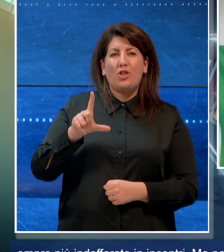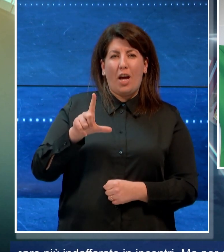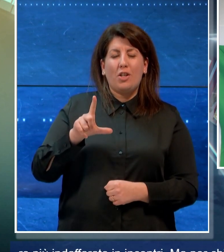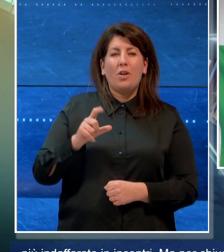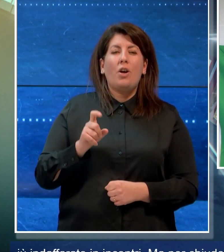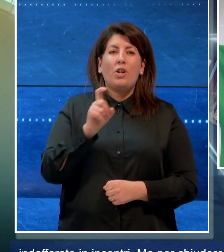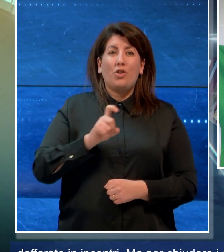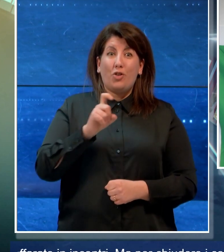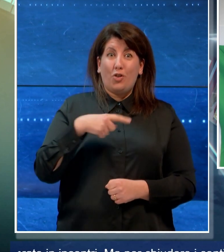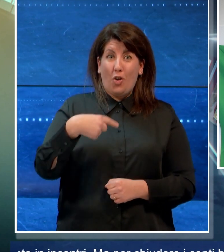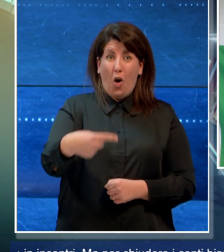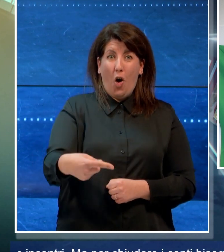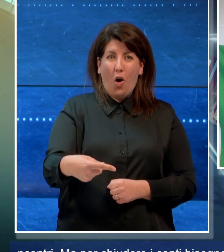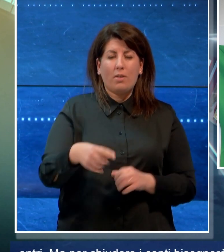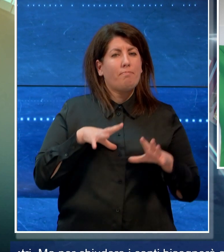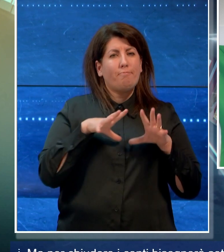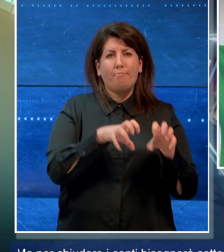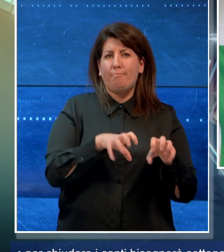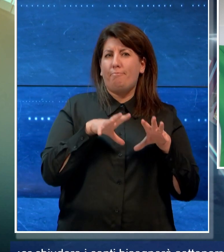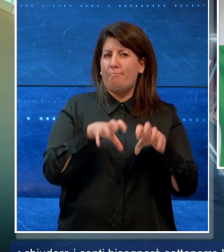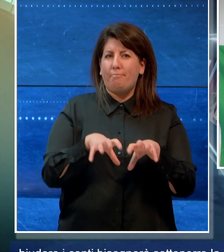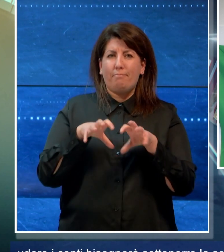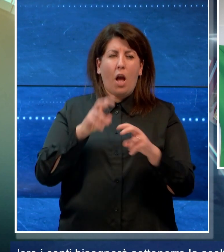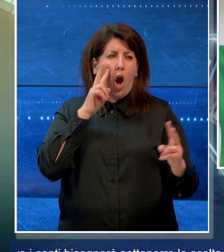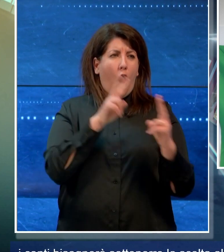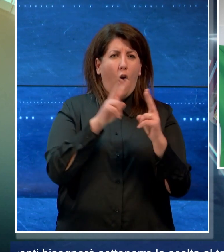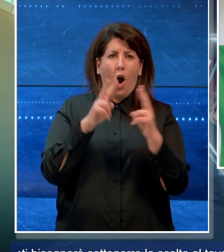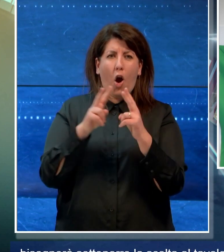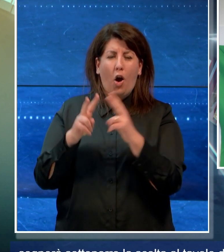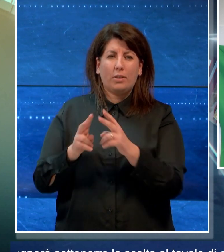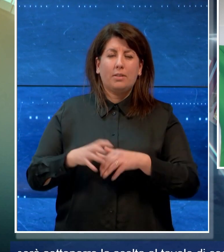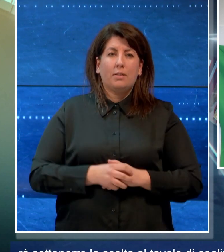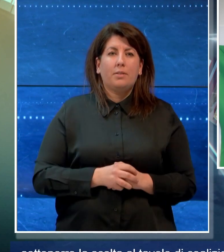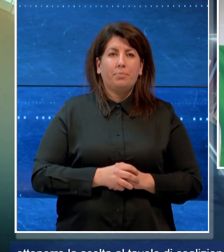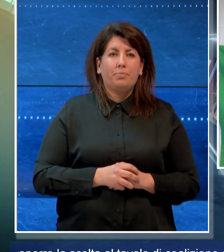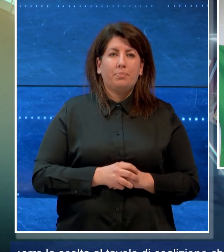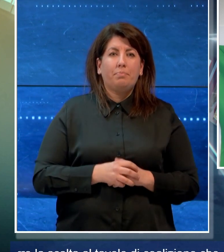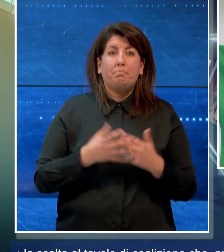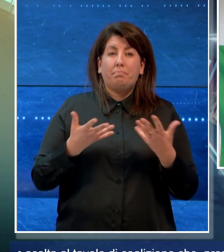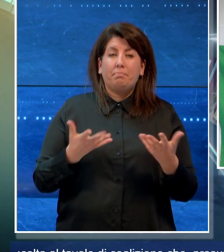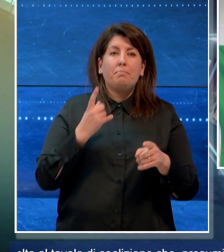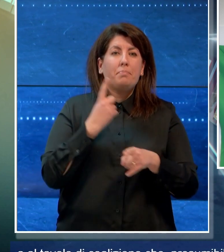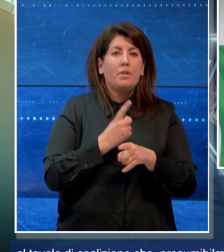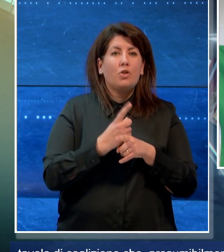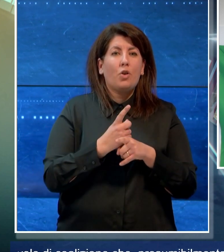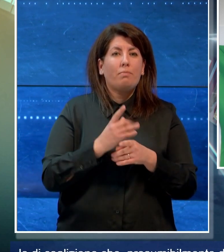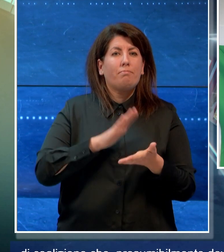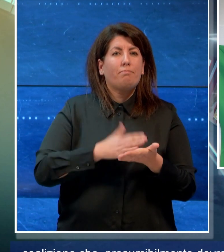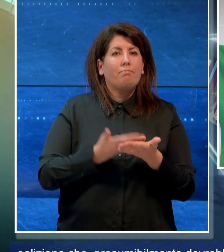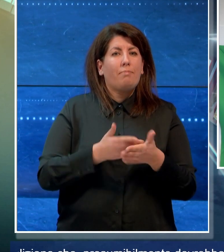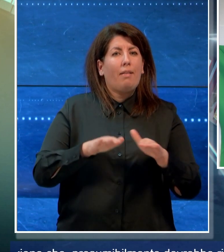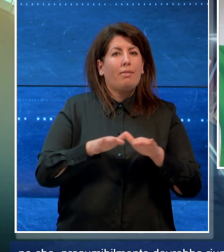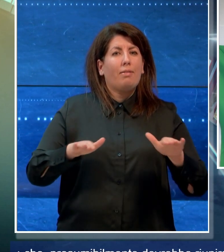indaffarato in incontri, ma per chiudere i conti bisognerà sottoporre la scelta al tavolo di